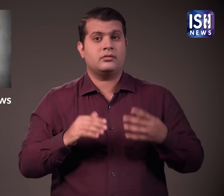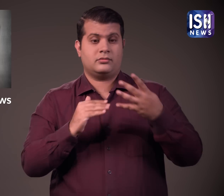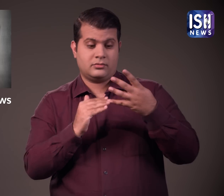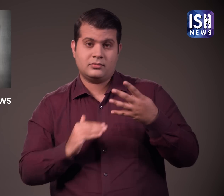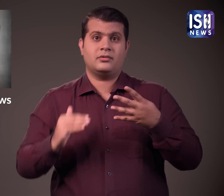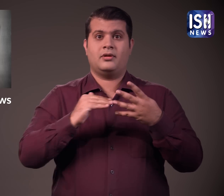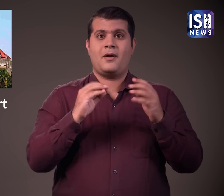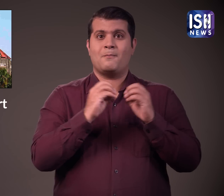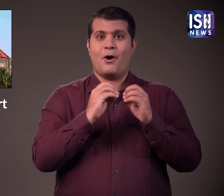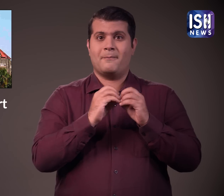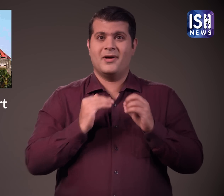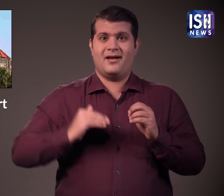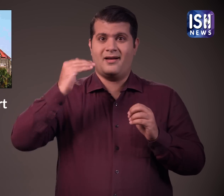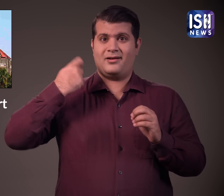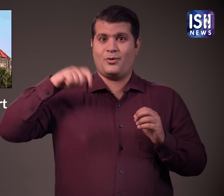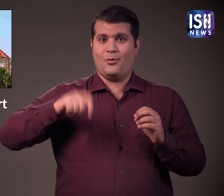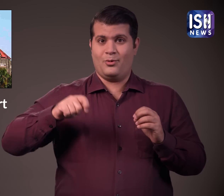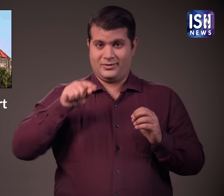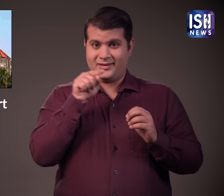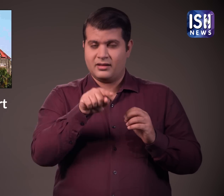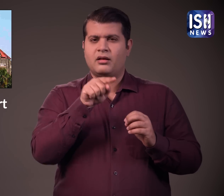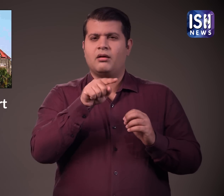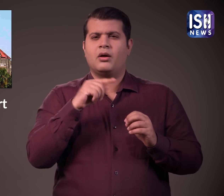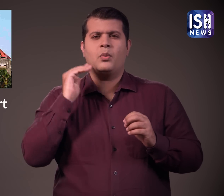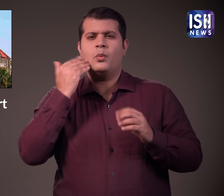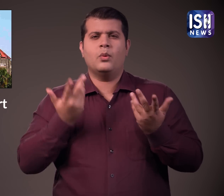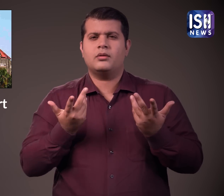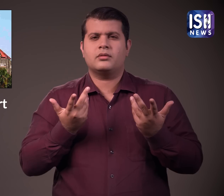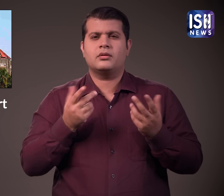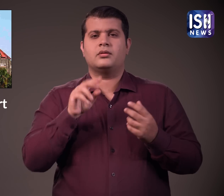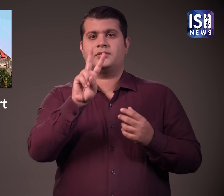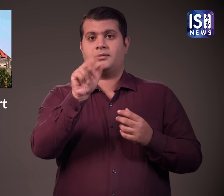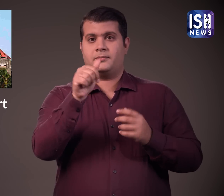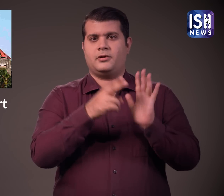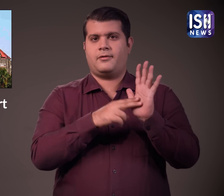26 नवेंबर 2014 को बॉम्बे हाई कोट ने भी मौत की सजा सुनाई 14